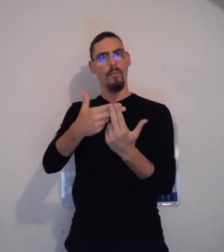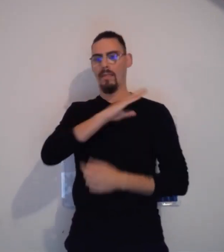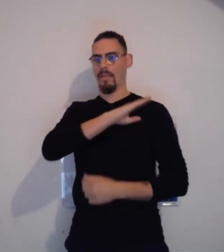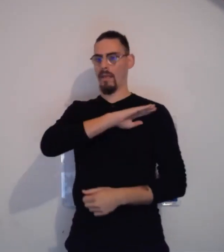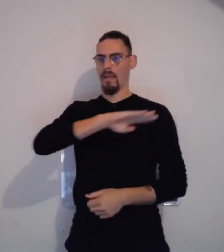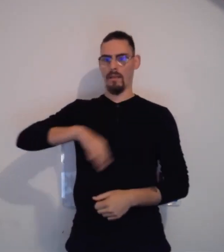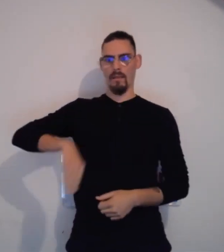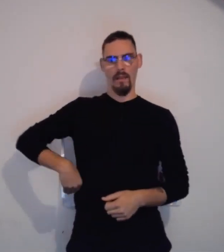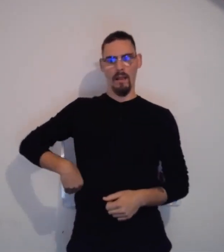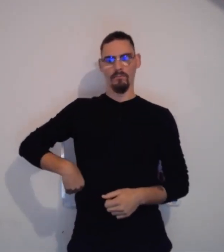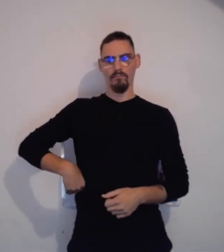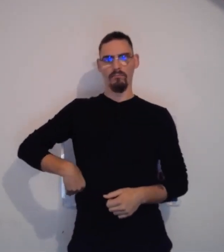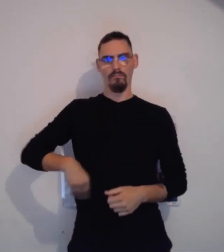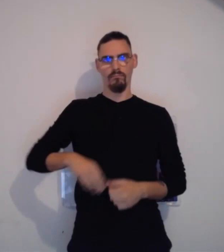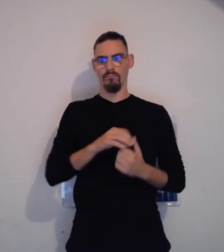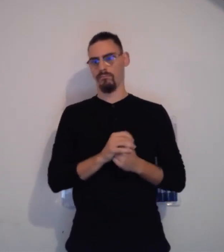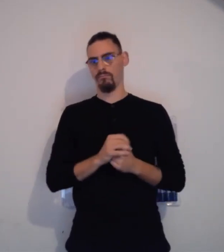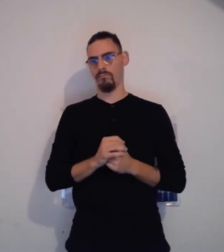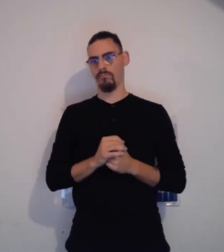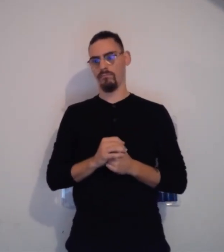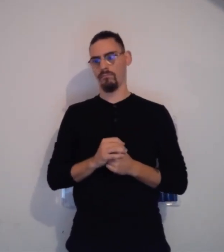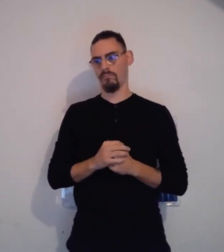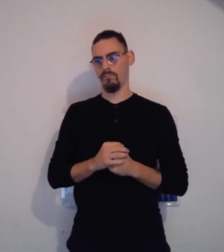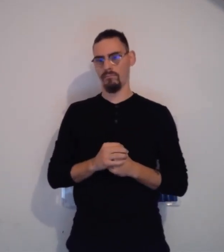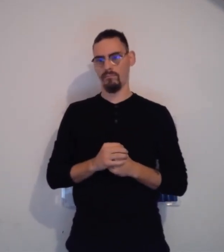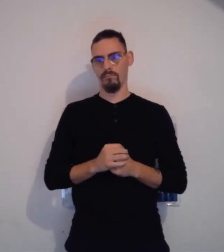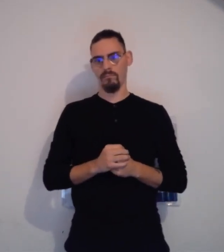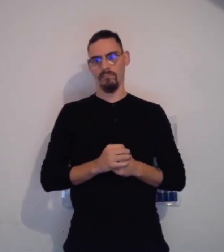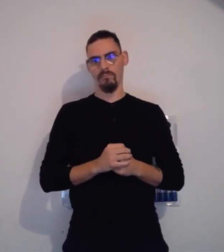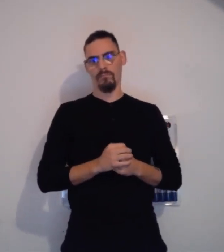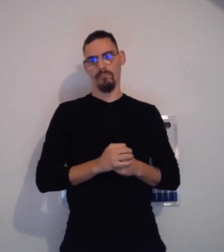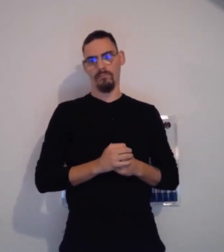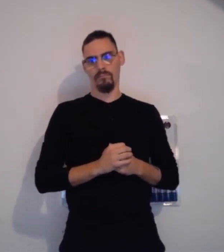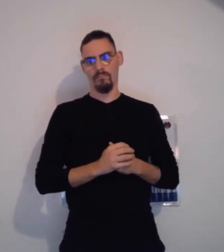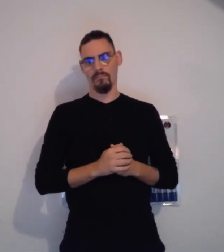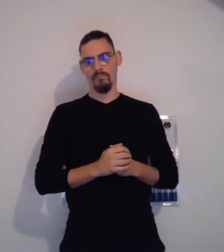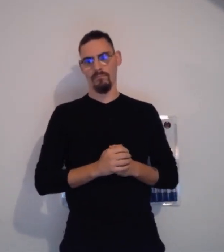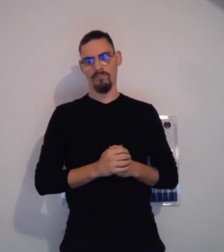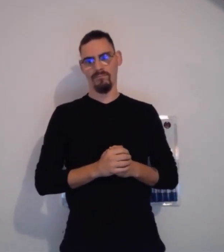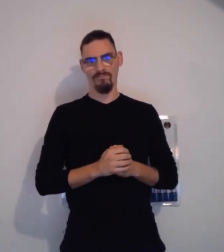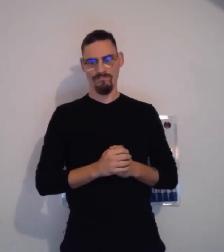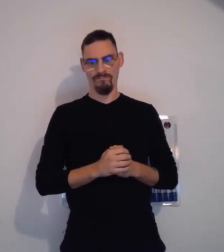décrire ces questions et bien sûr à la fin de cette sensibilisation, je pourrai y répondre.